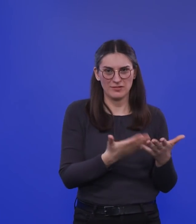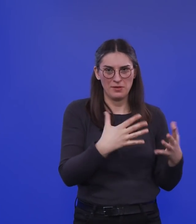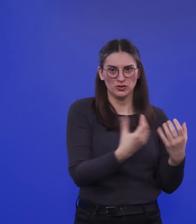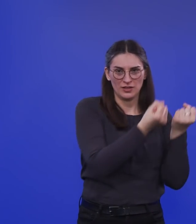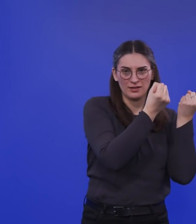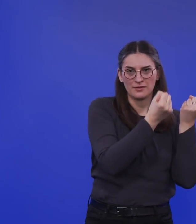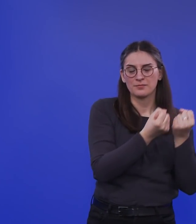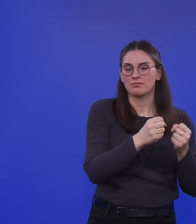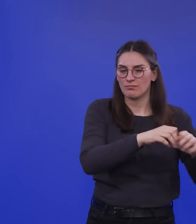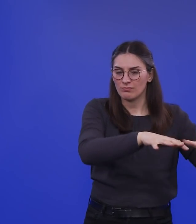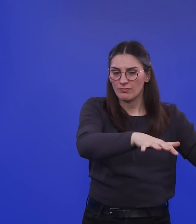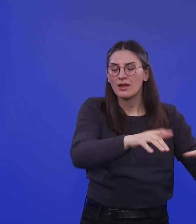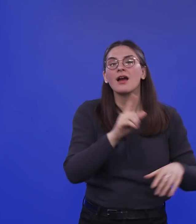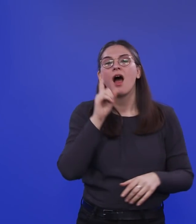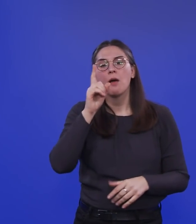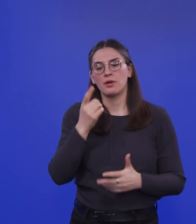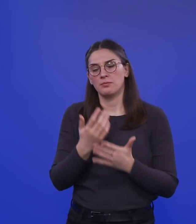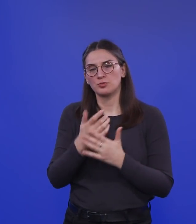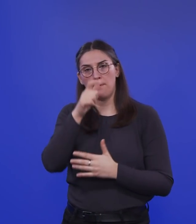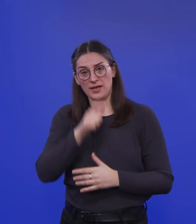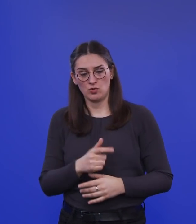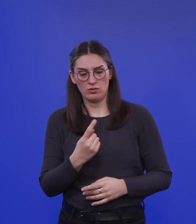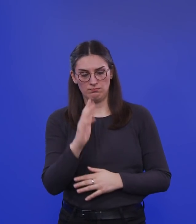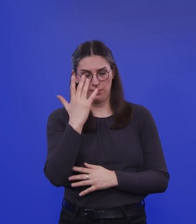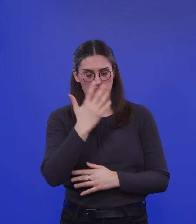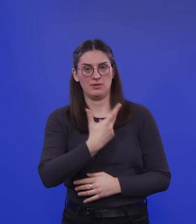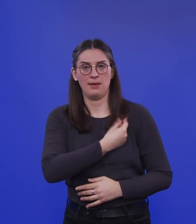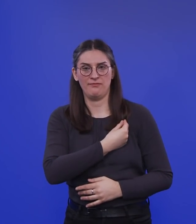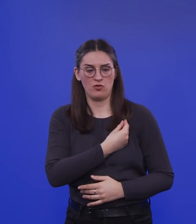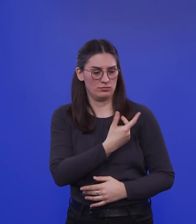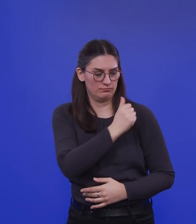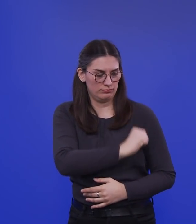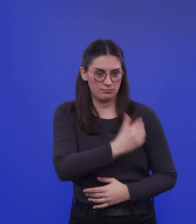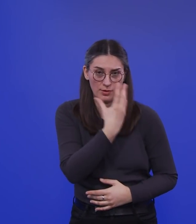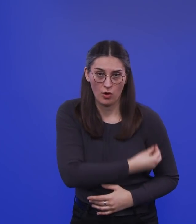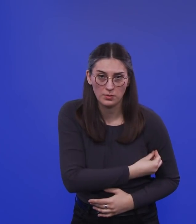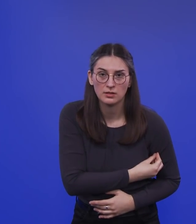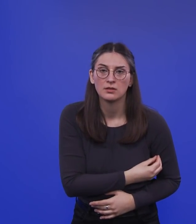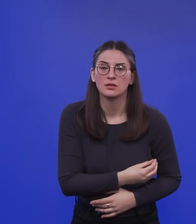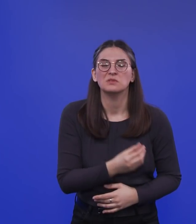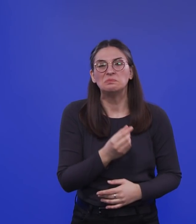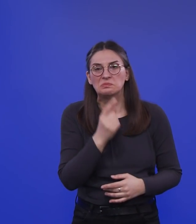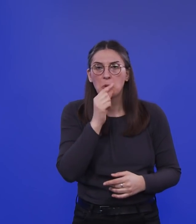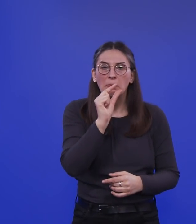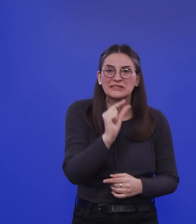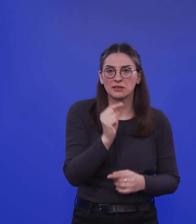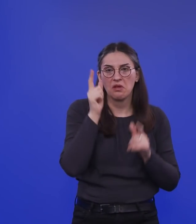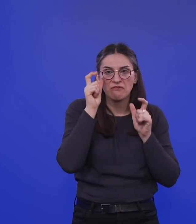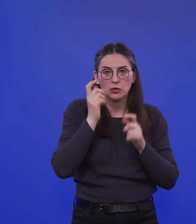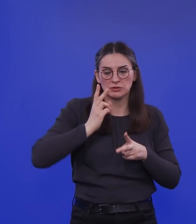auch so, dass einer, der erfolgreich geimpft ist, gar nicht mehr, auch nur ein bisschen Virus im Blut hat danach, wenn er von einem Moskito